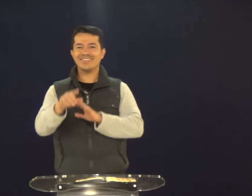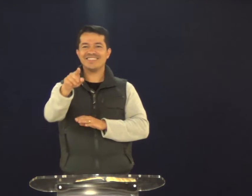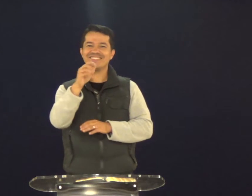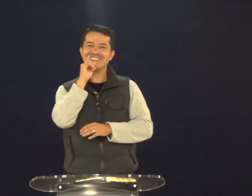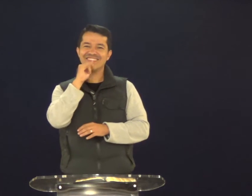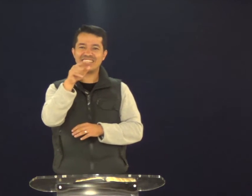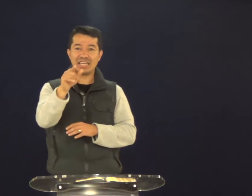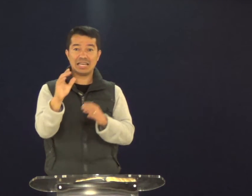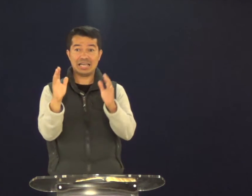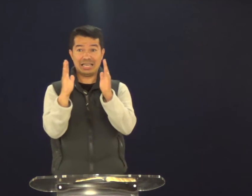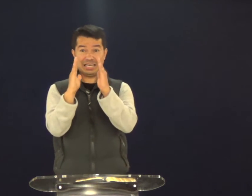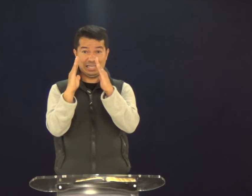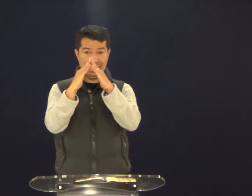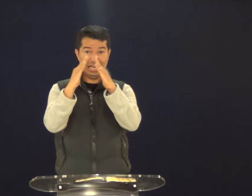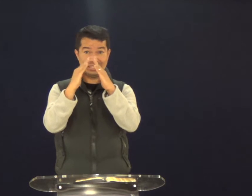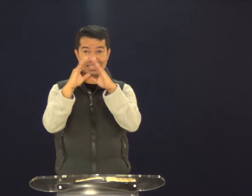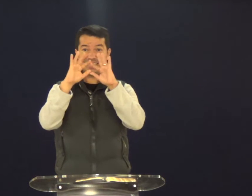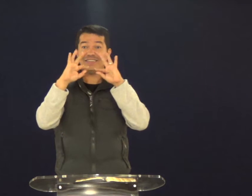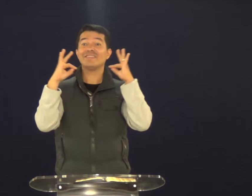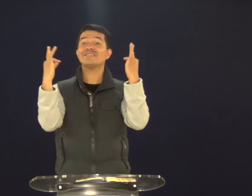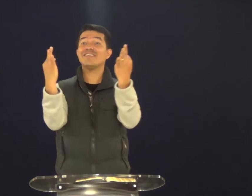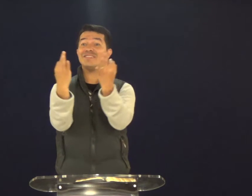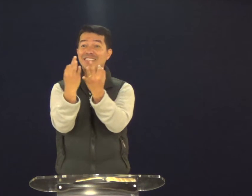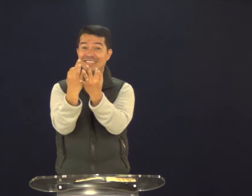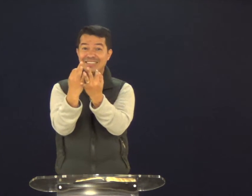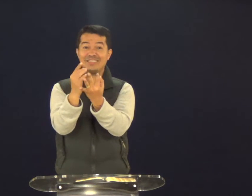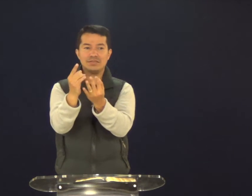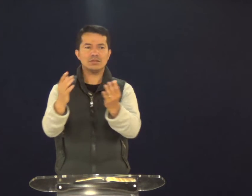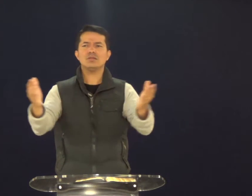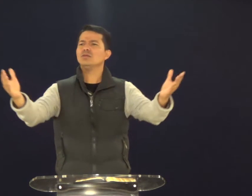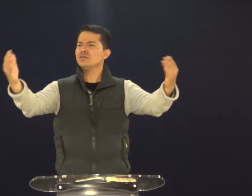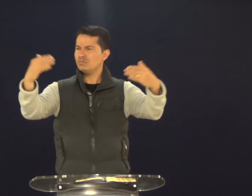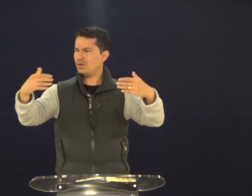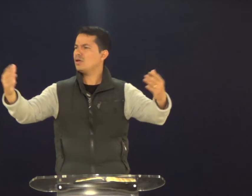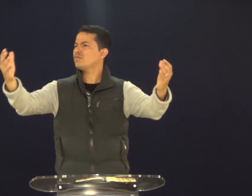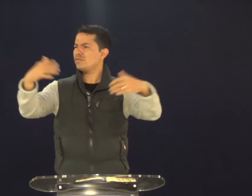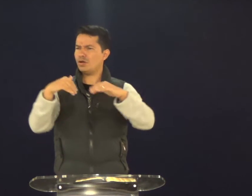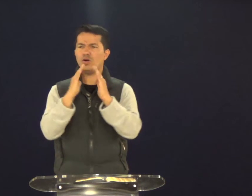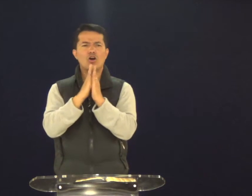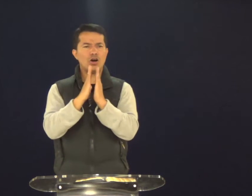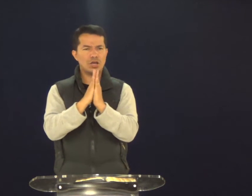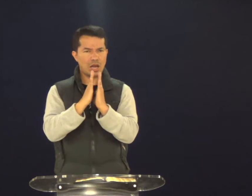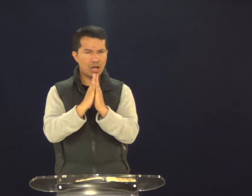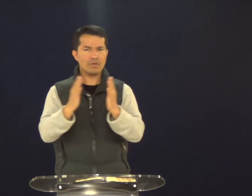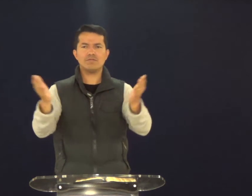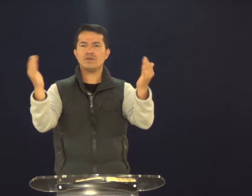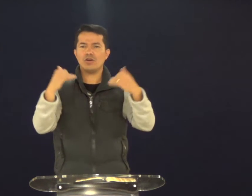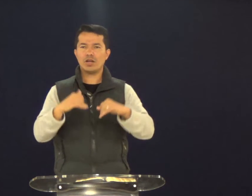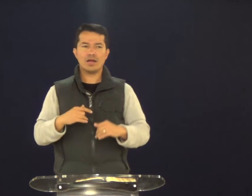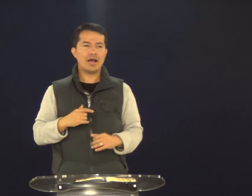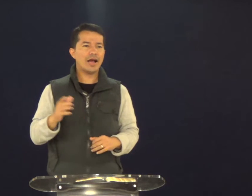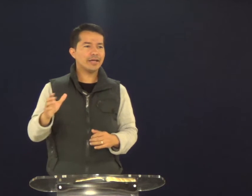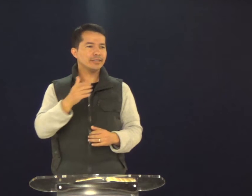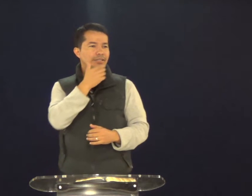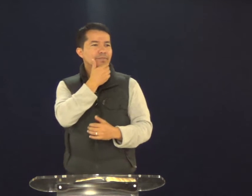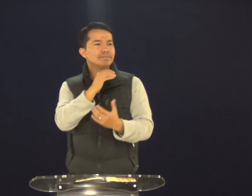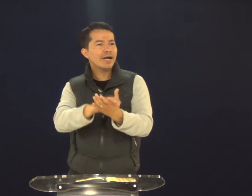Ou, então, às vezes, por exemplo, você está em casa, lá, com a família, chama, as pessoas vêm, vou morar, vou morar.